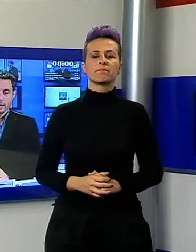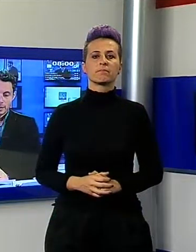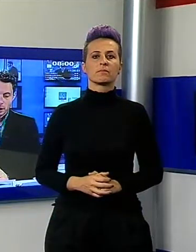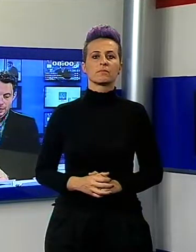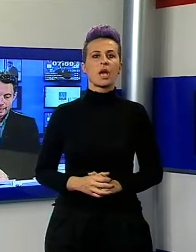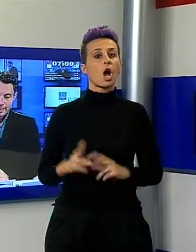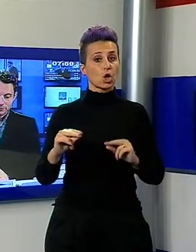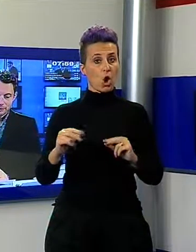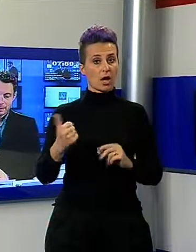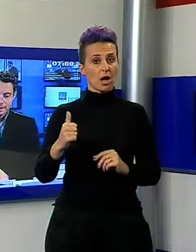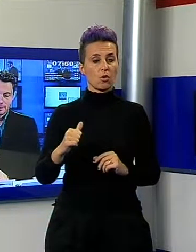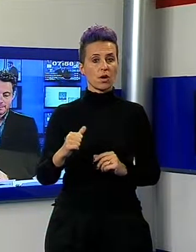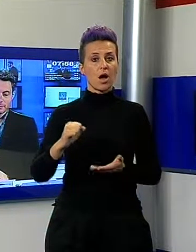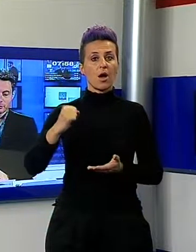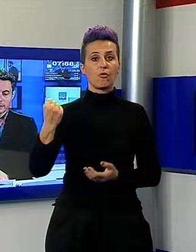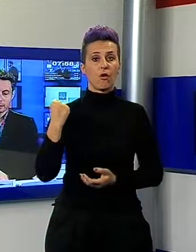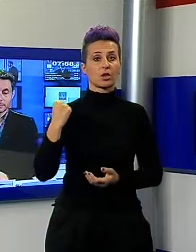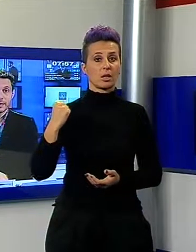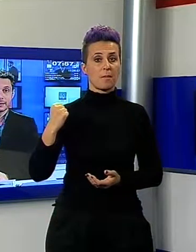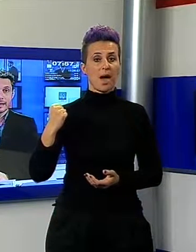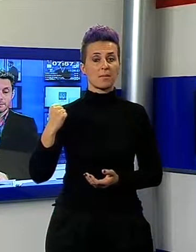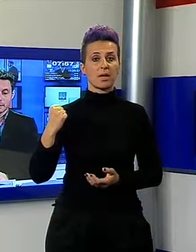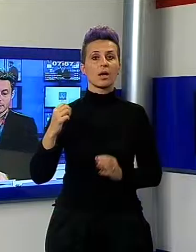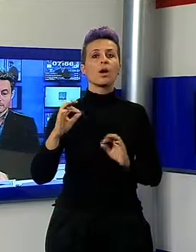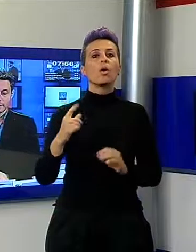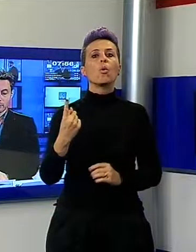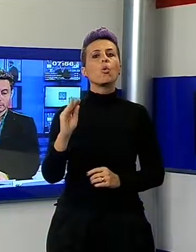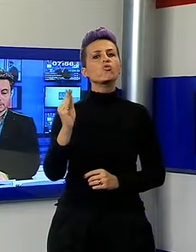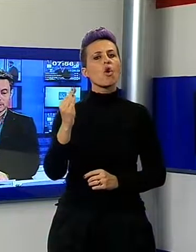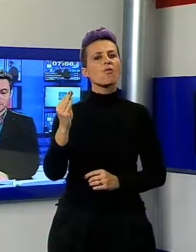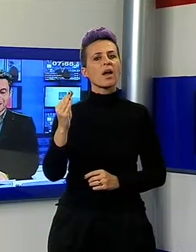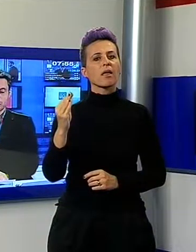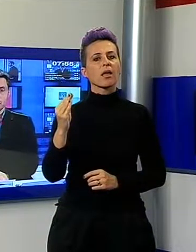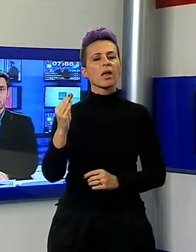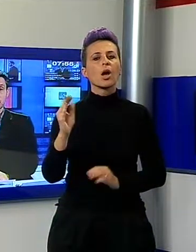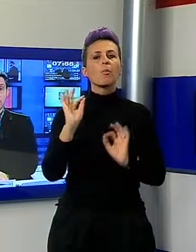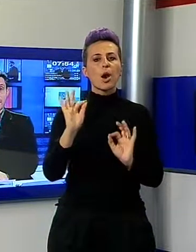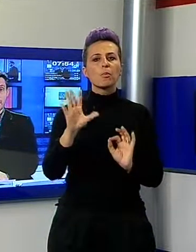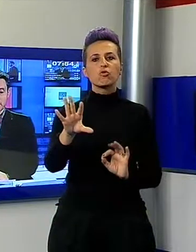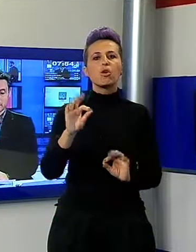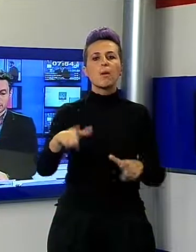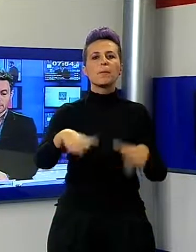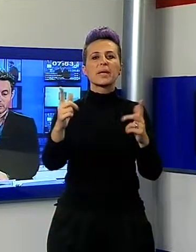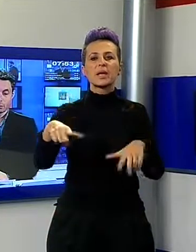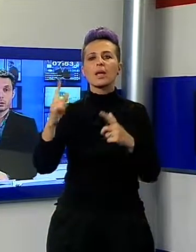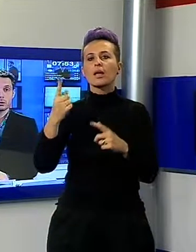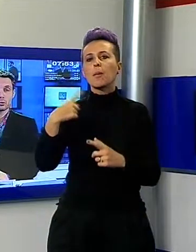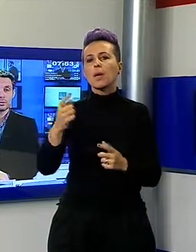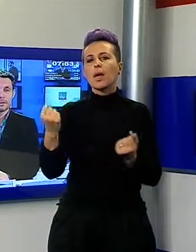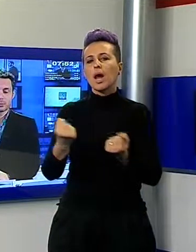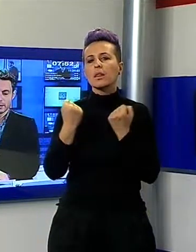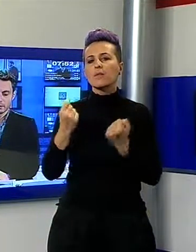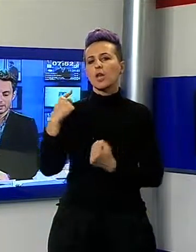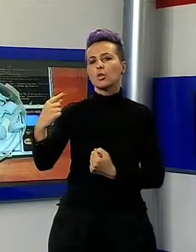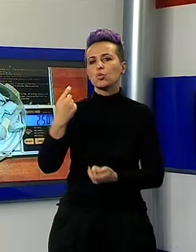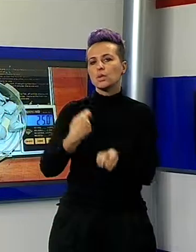Ancora la cronaca, Forte dei Marmi aveva scelto la Pineta per la sua attività di spaccio di cocaina in pieno giorno. Un